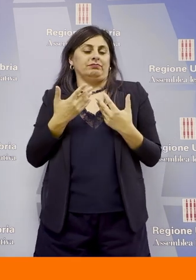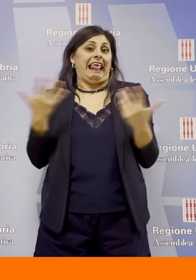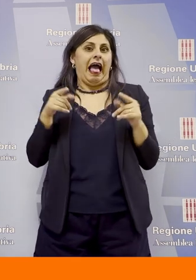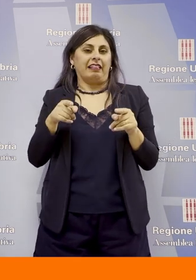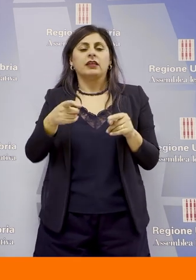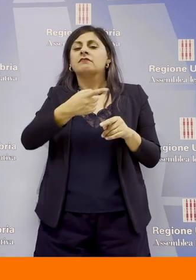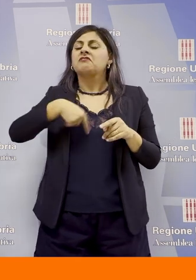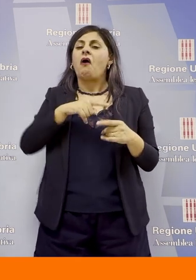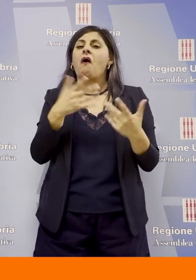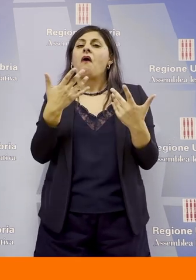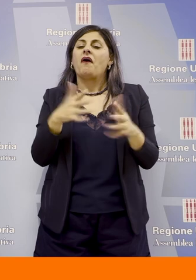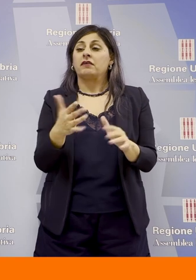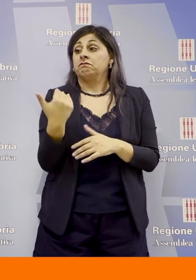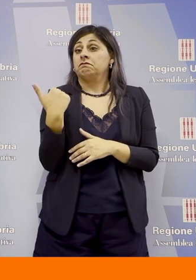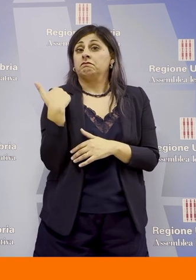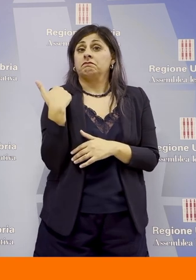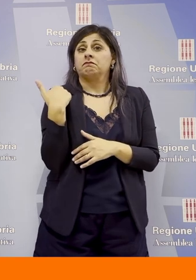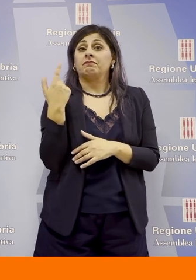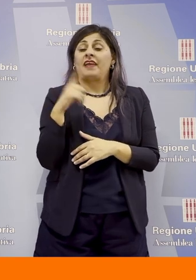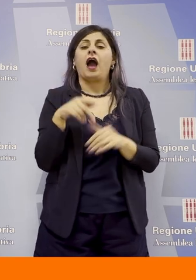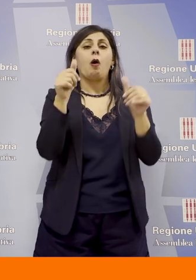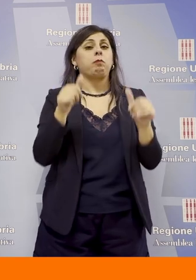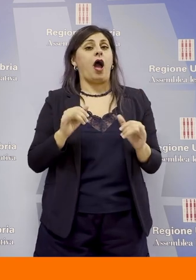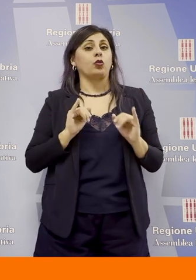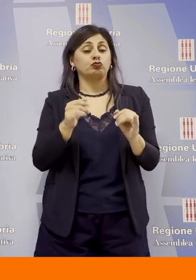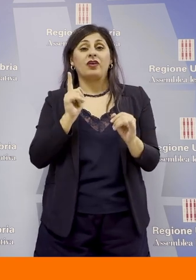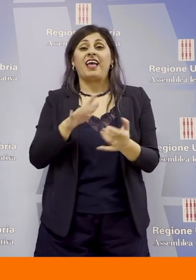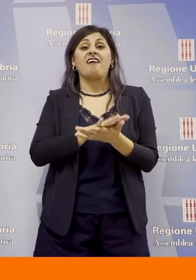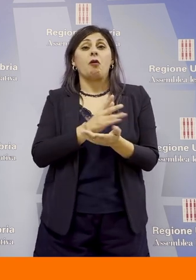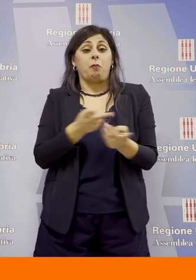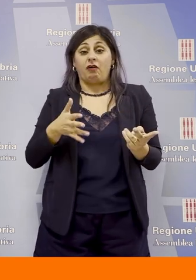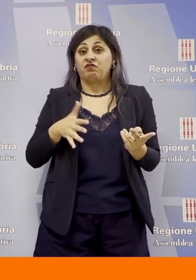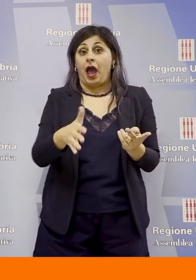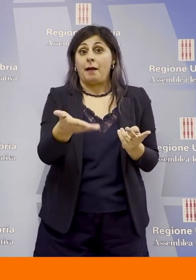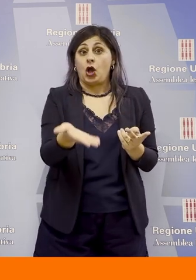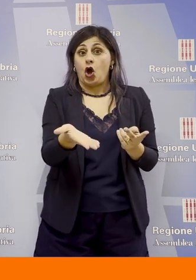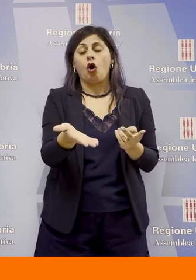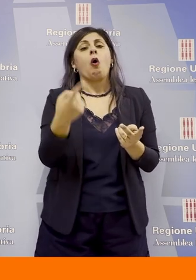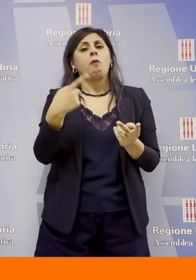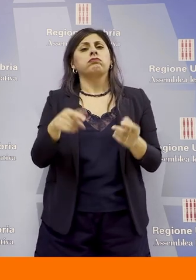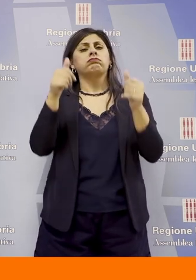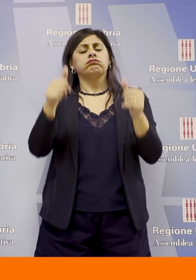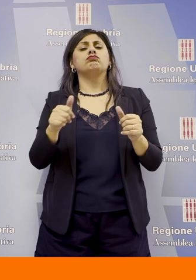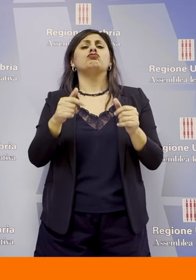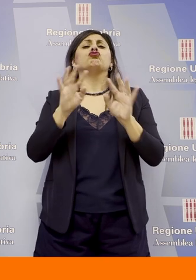uscire recentemente anche un bando sarà pubblicato di qui a poco lo abbiamo varato come giunta regionale